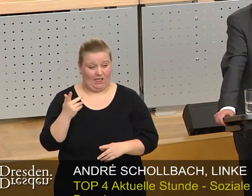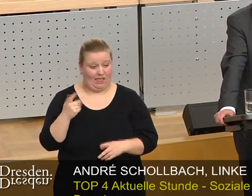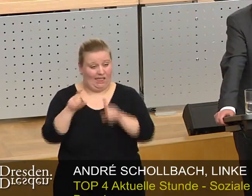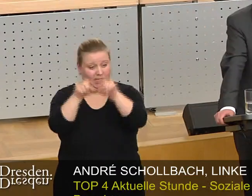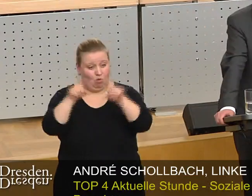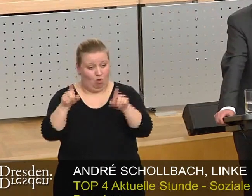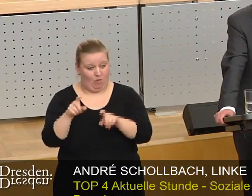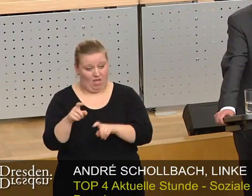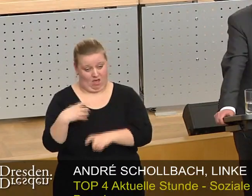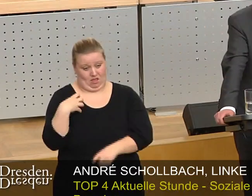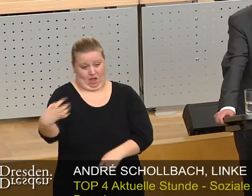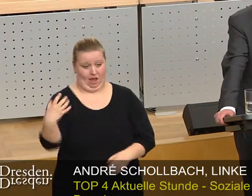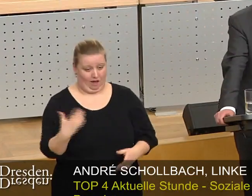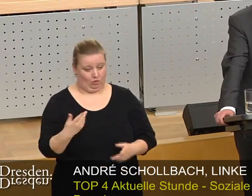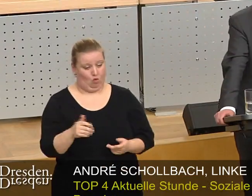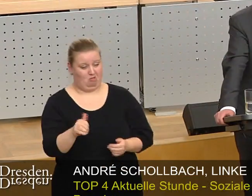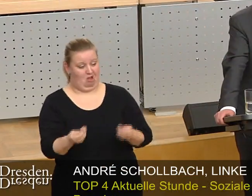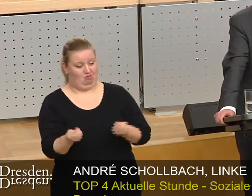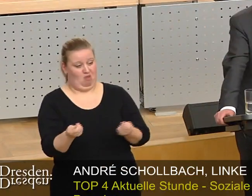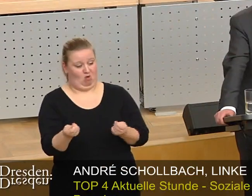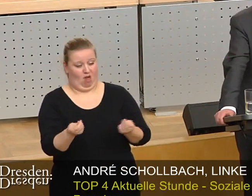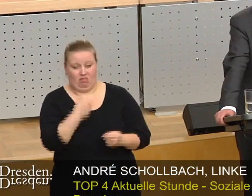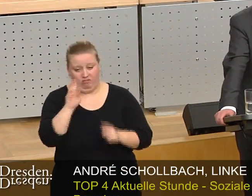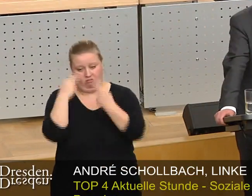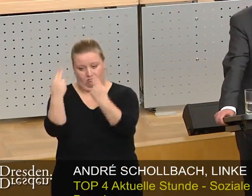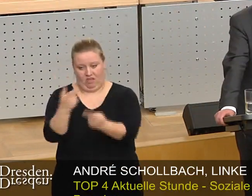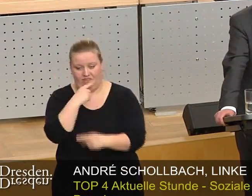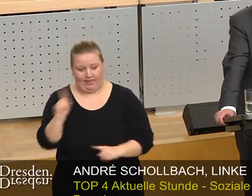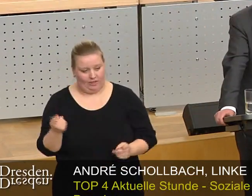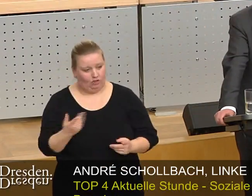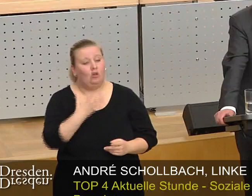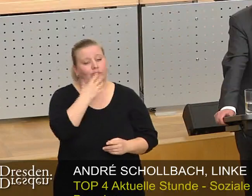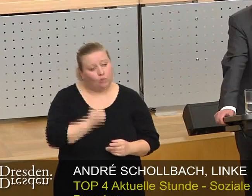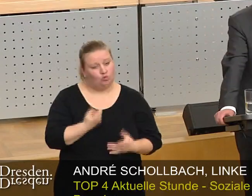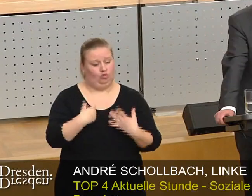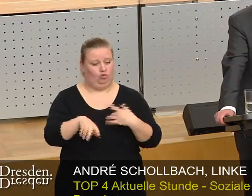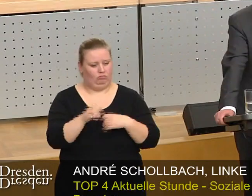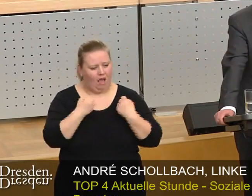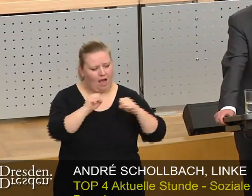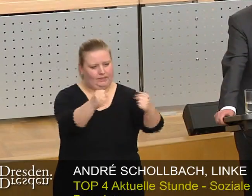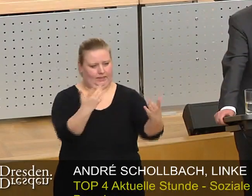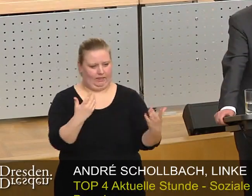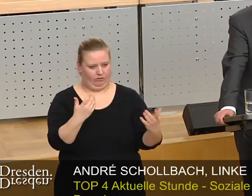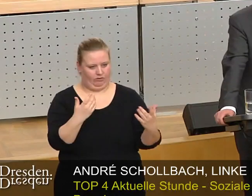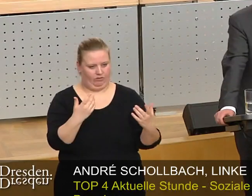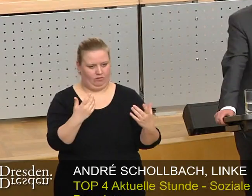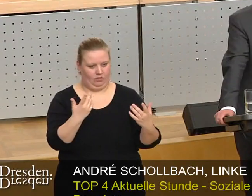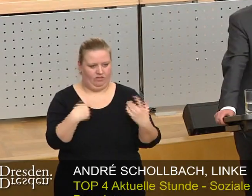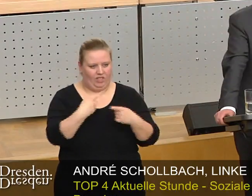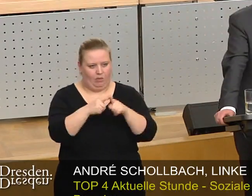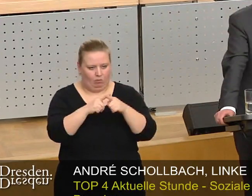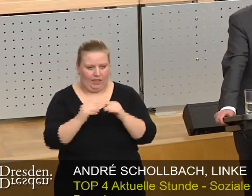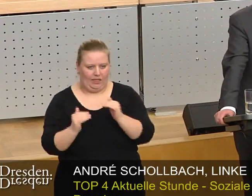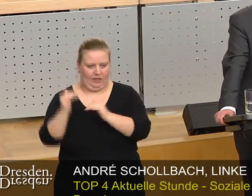und den Immobilienspekulanten überlassen, sondern wir wollen etwas unternehmen, aktiv gegen steigende